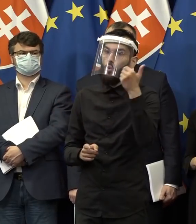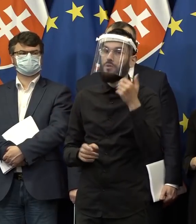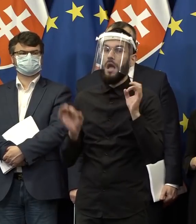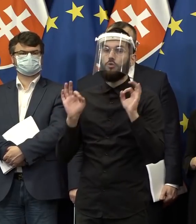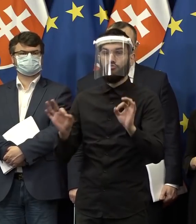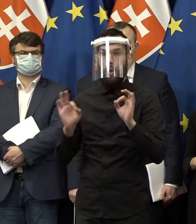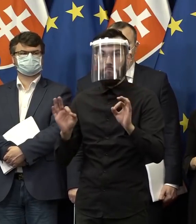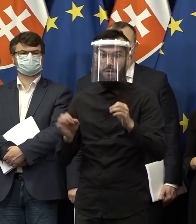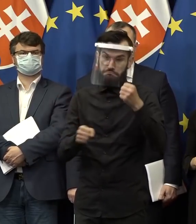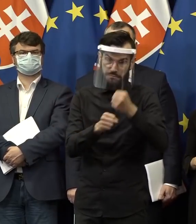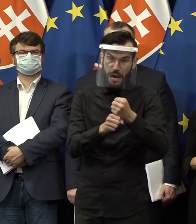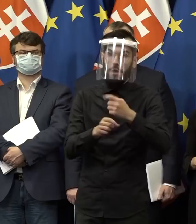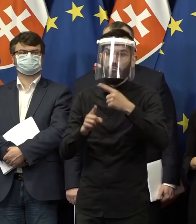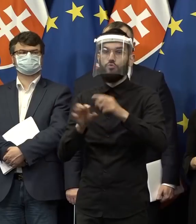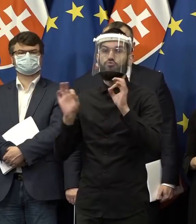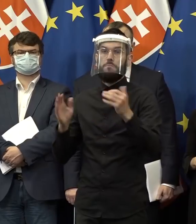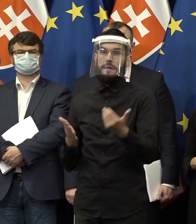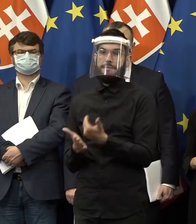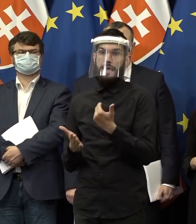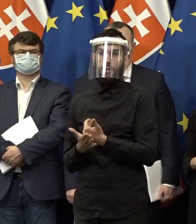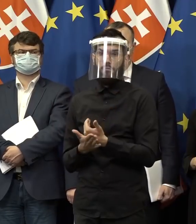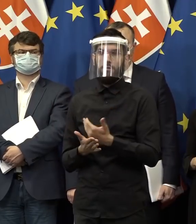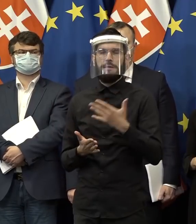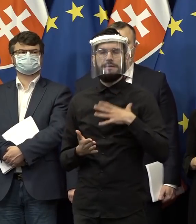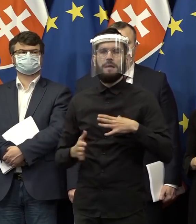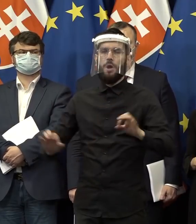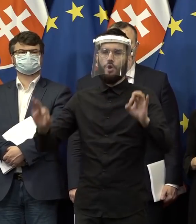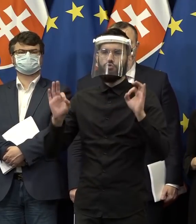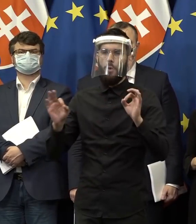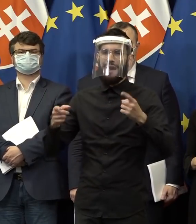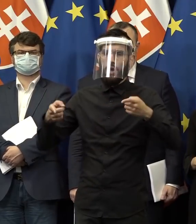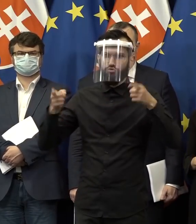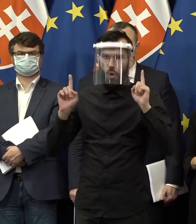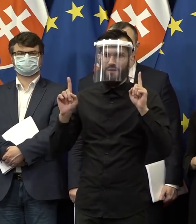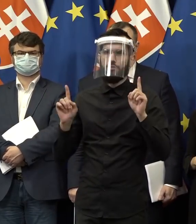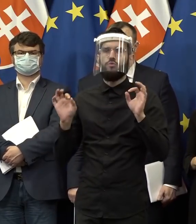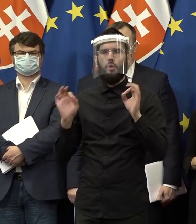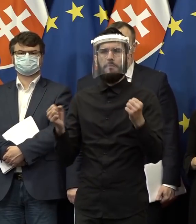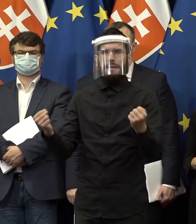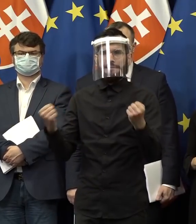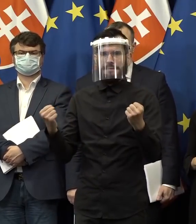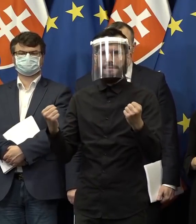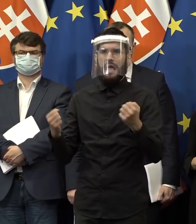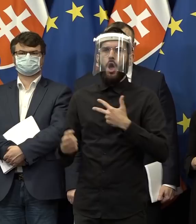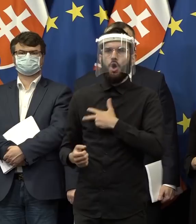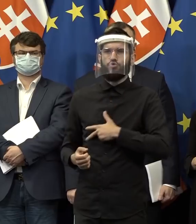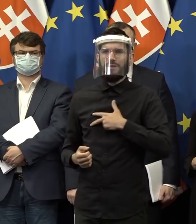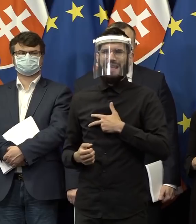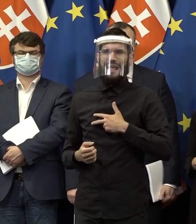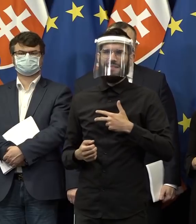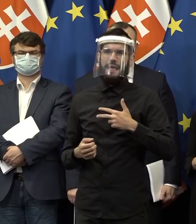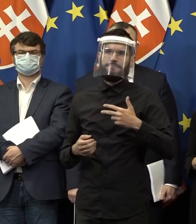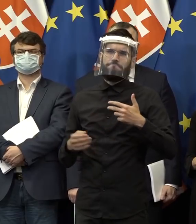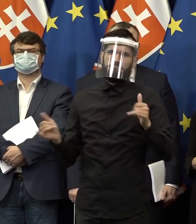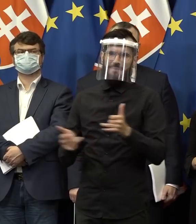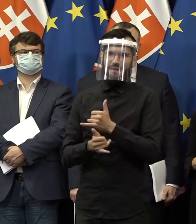Chceme Slovensko vnútorne súdržné, silné a sociálne spravodlivé. Osobitnú pozornosť budeme